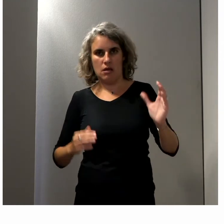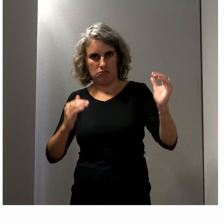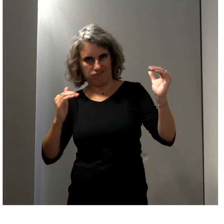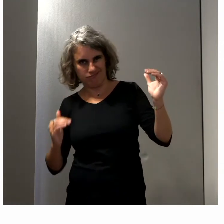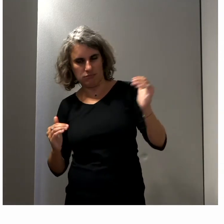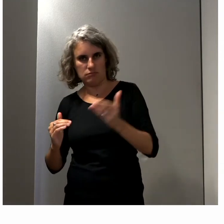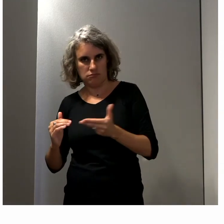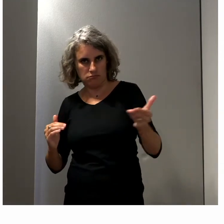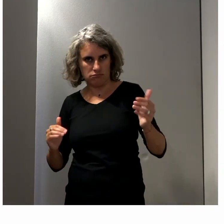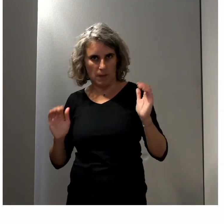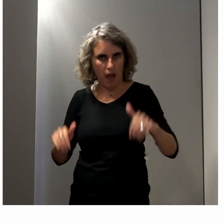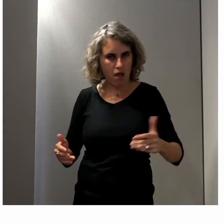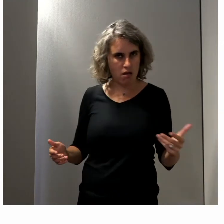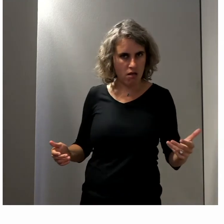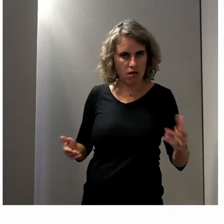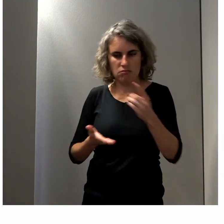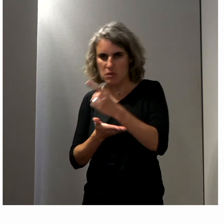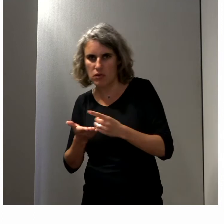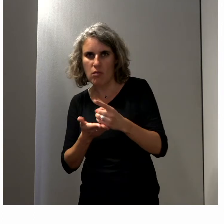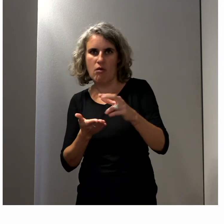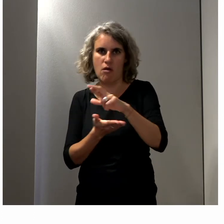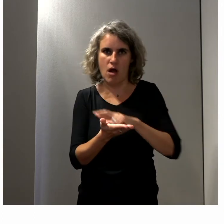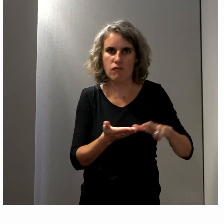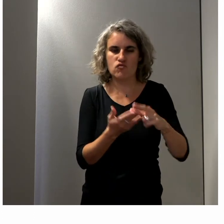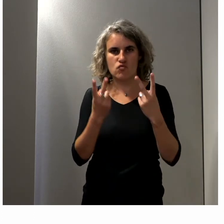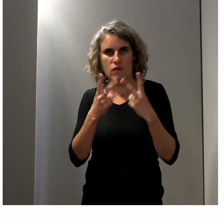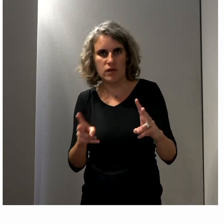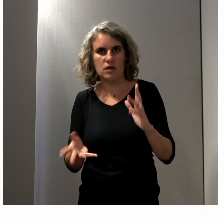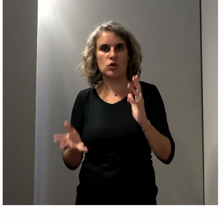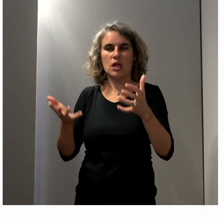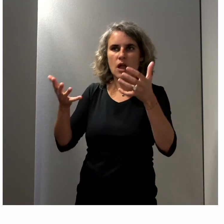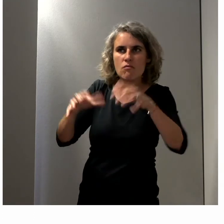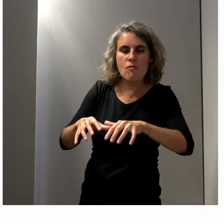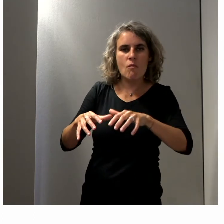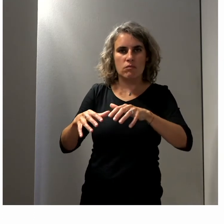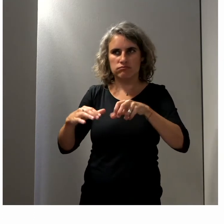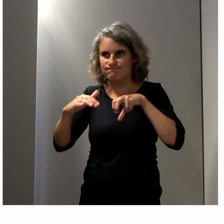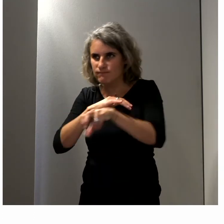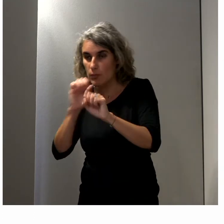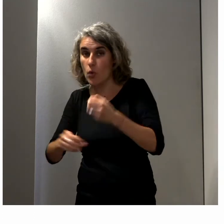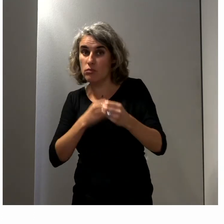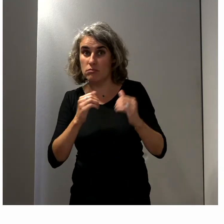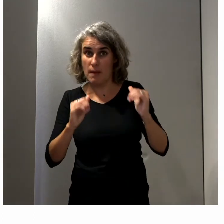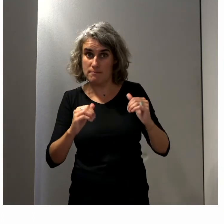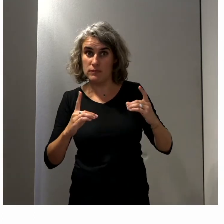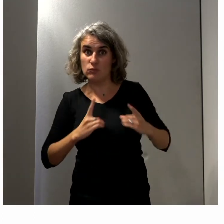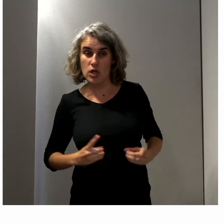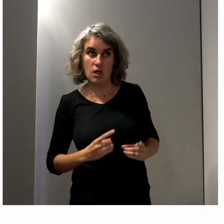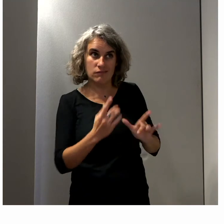davantage avoir accès à des réunions ou aux parlementaires eux-mêmes pour essayer d